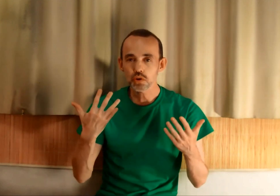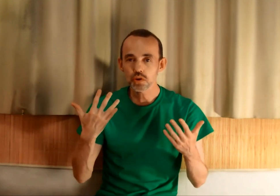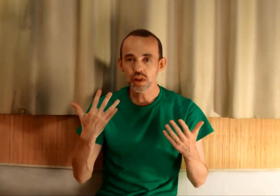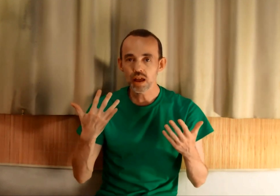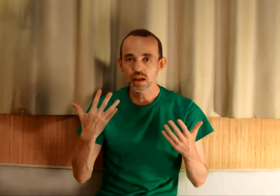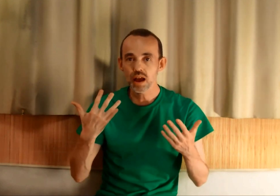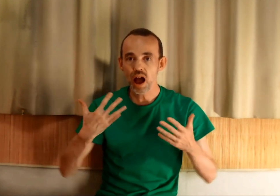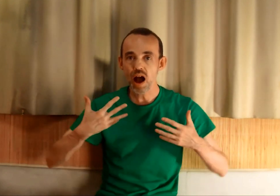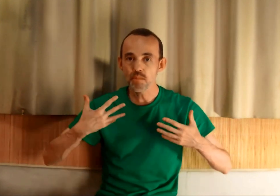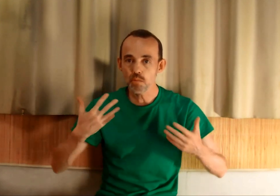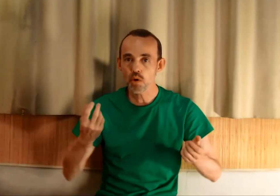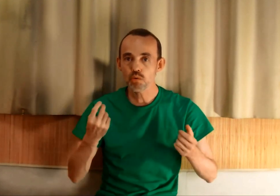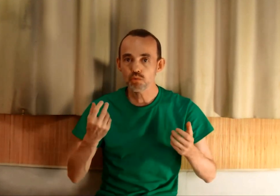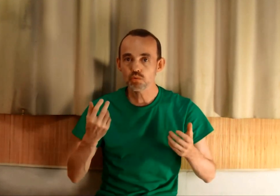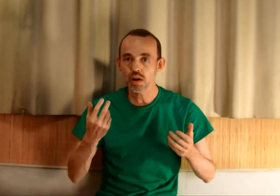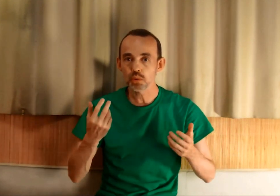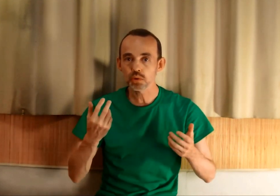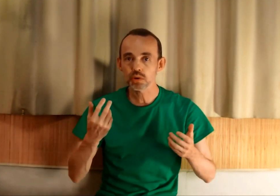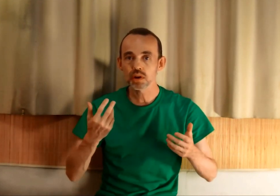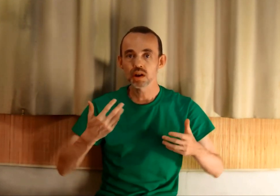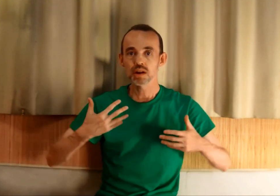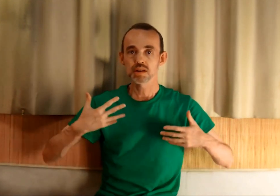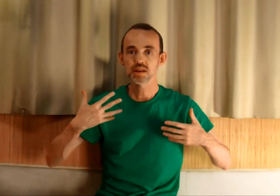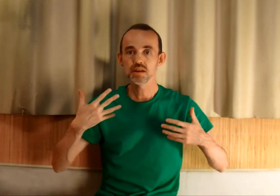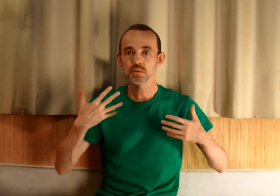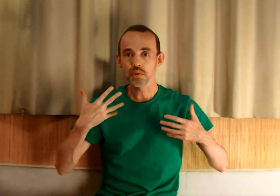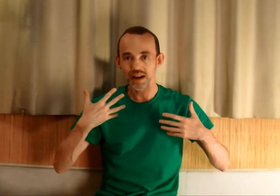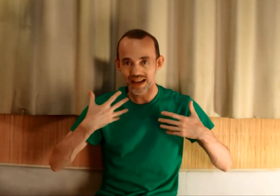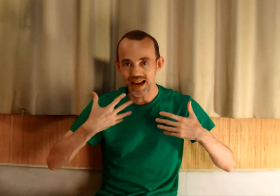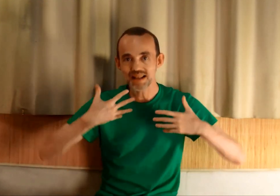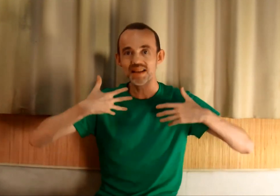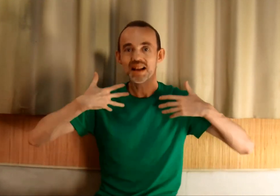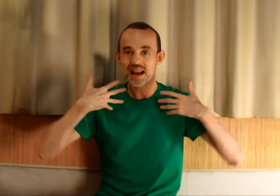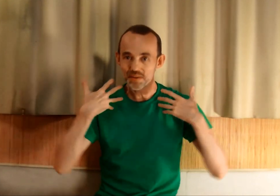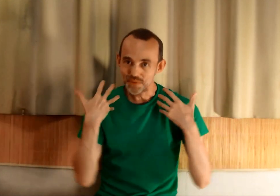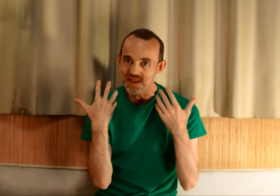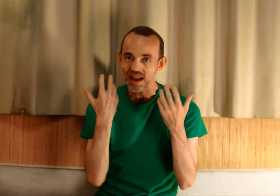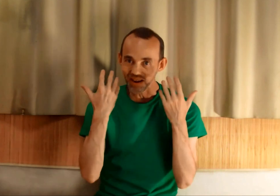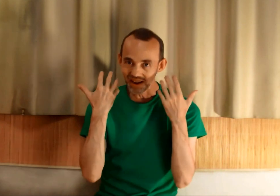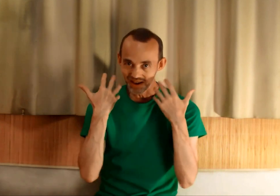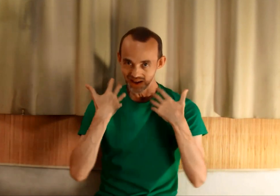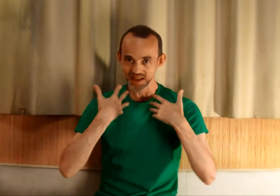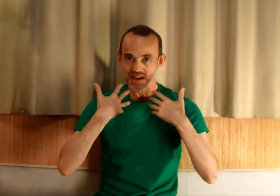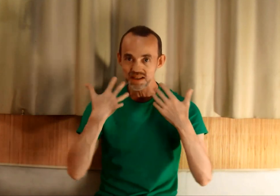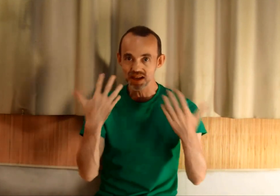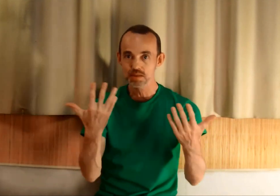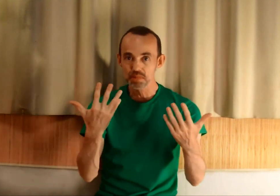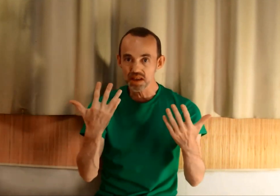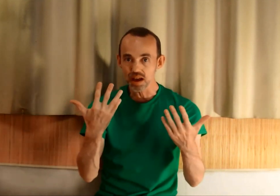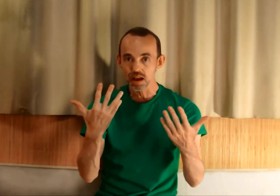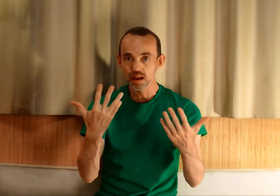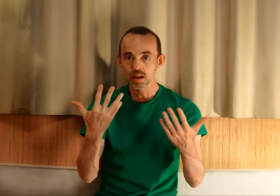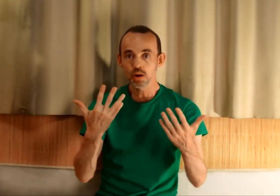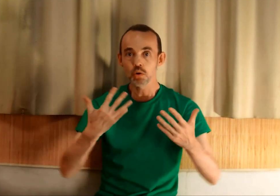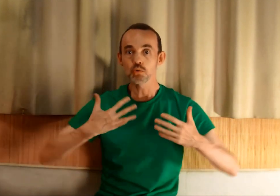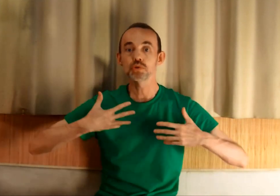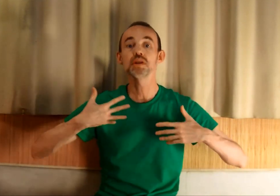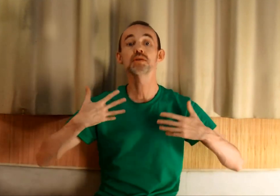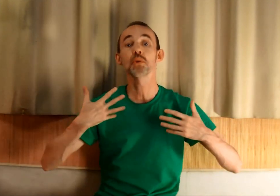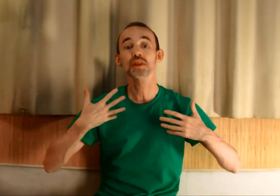je connais, à un moment ou à un autre, s'ils ont réalisé la vie à laquelle ils aspirent, ou s'ils sont